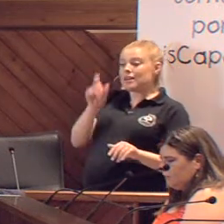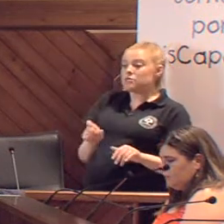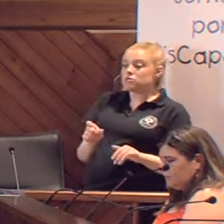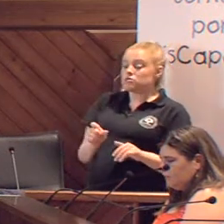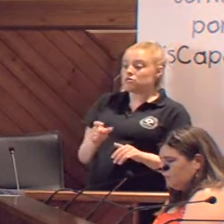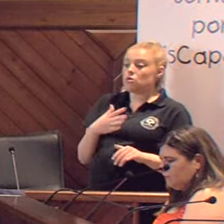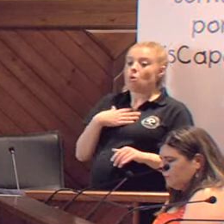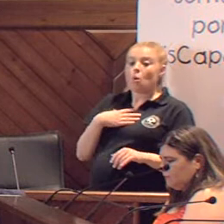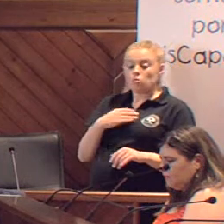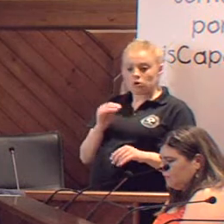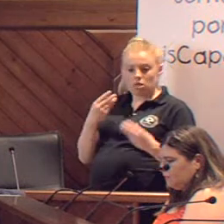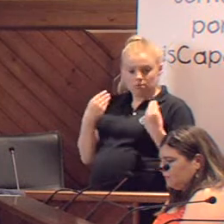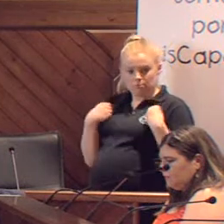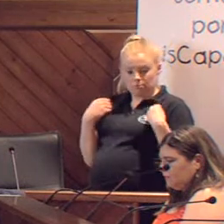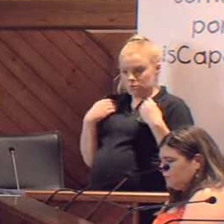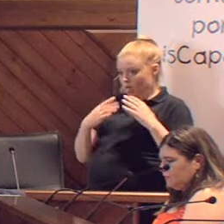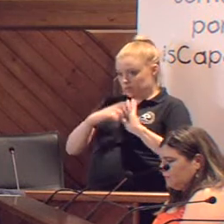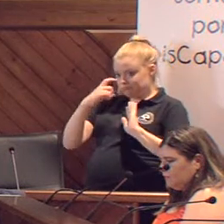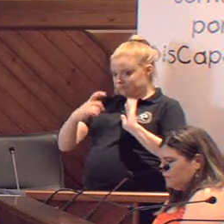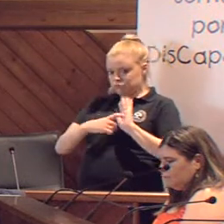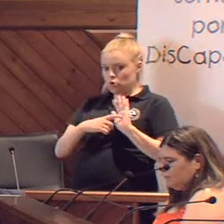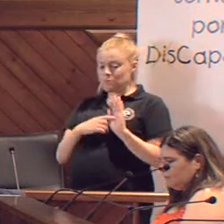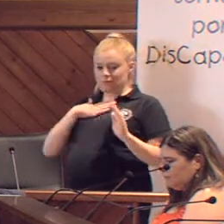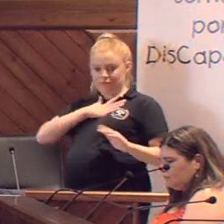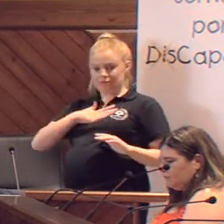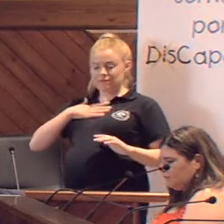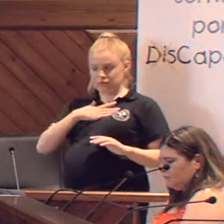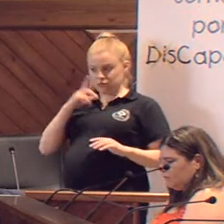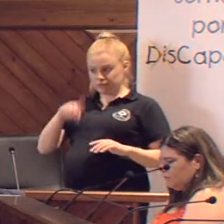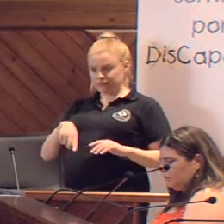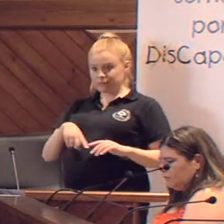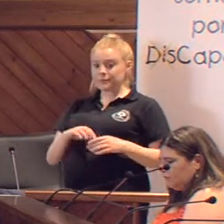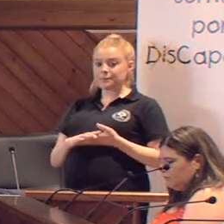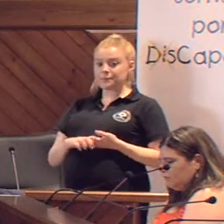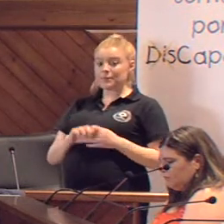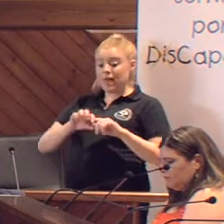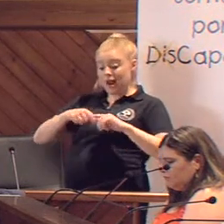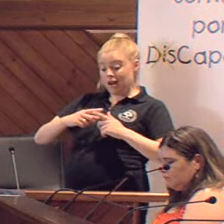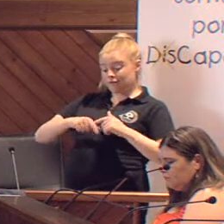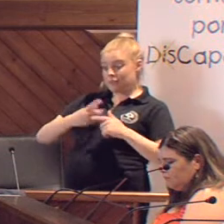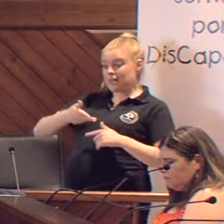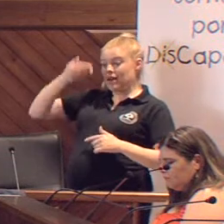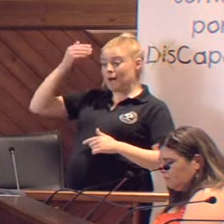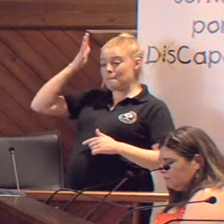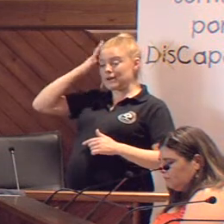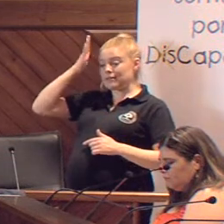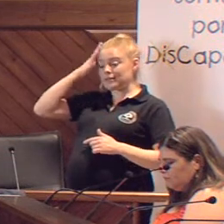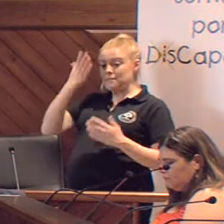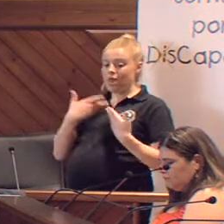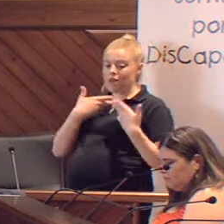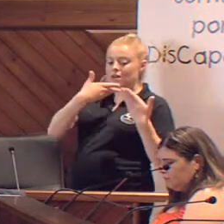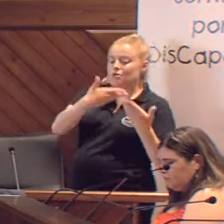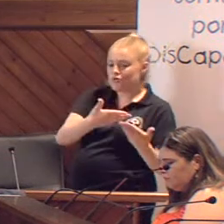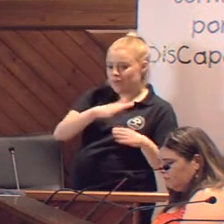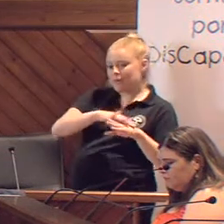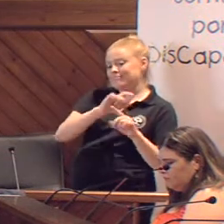es aún capaz de tener una vida plena y satisfactoria. La familia continúa siendo la principal fuente de ayuda para este tipo de